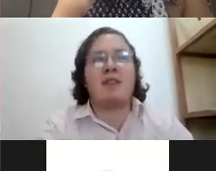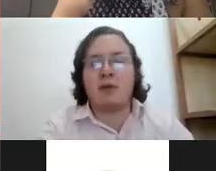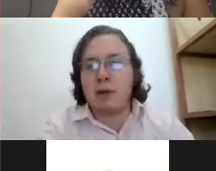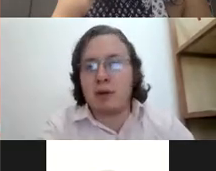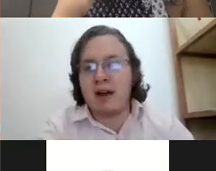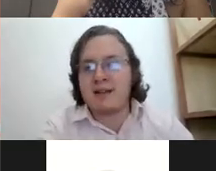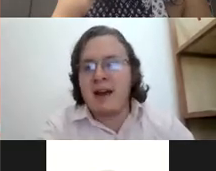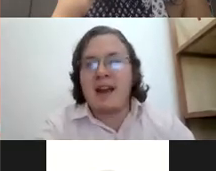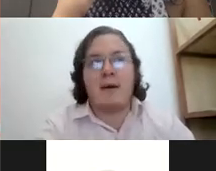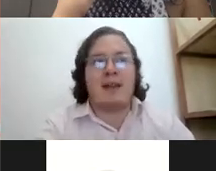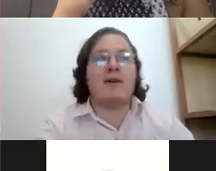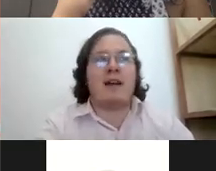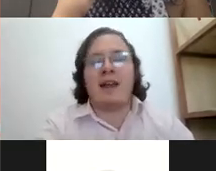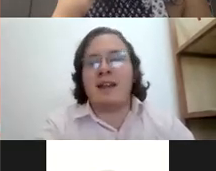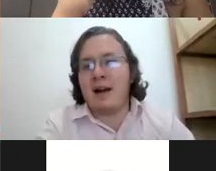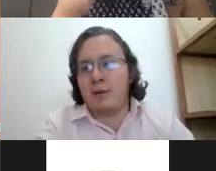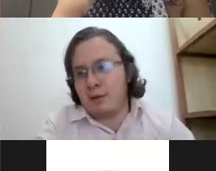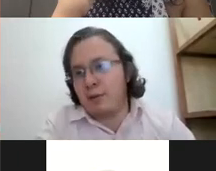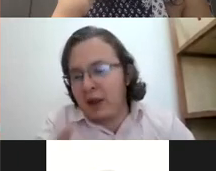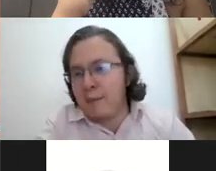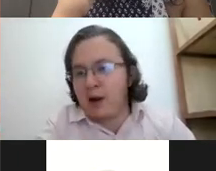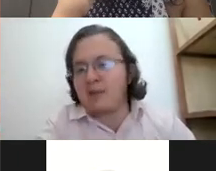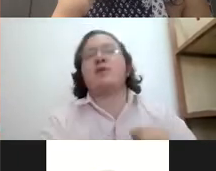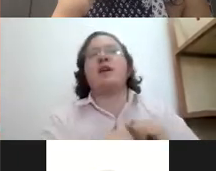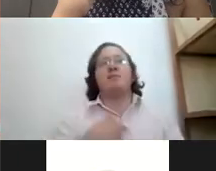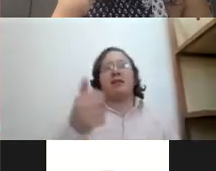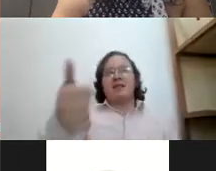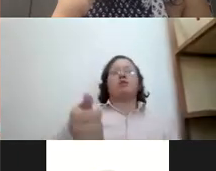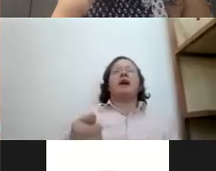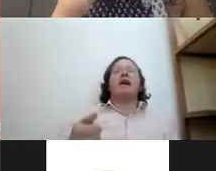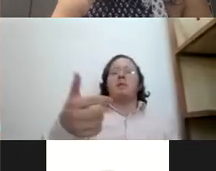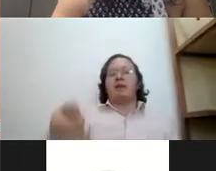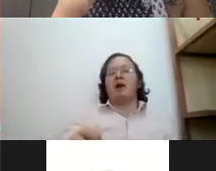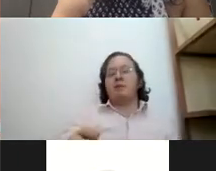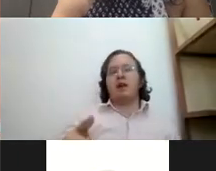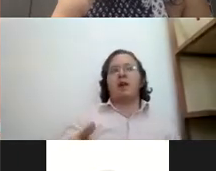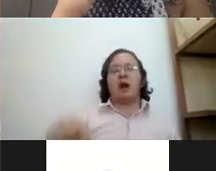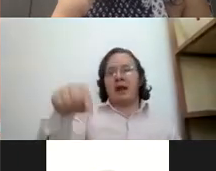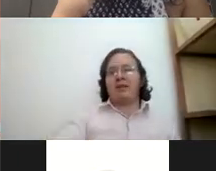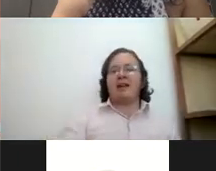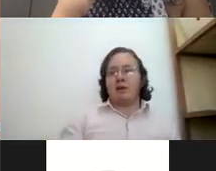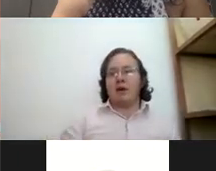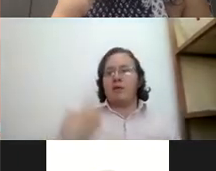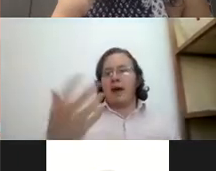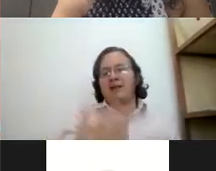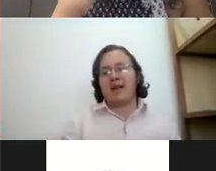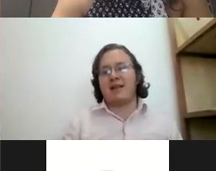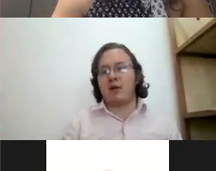están subtituladas y de verdad o sea nadie ya pónganse ustedes prendan su tele o prendan la computadora y quiten el sonido y vean que está diciendo la